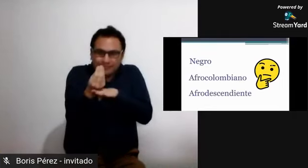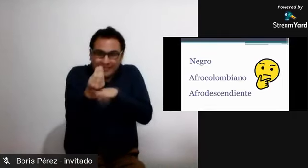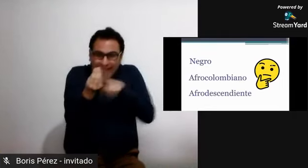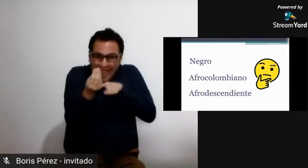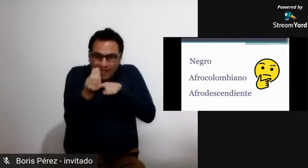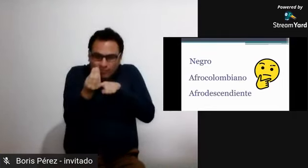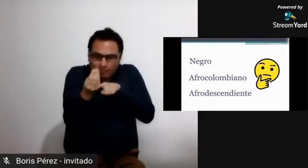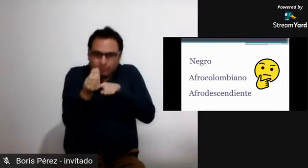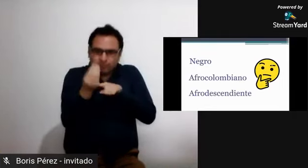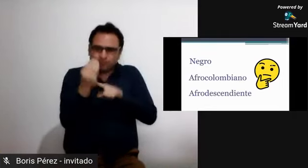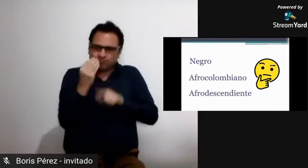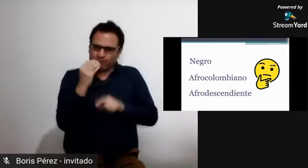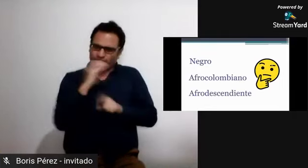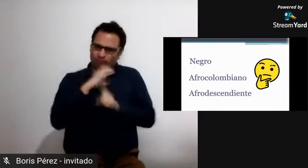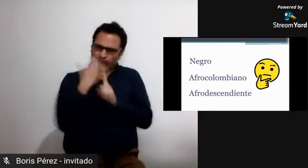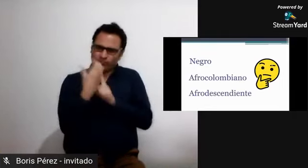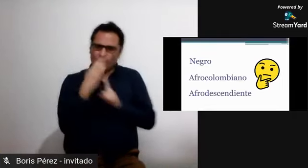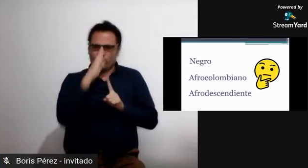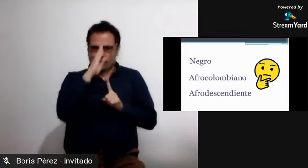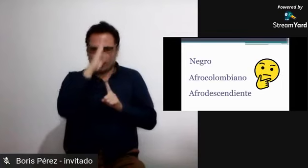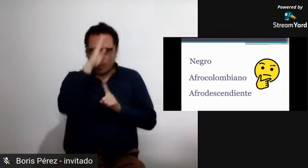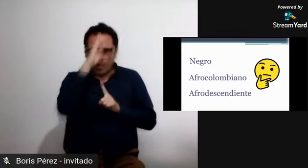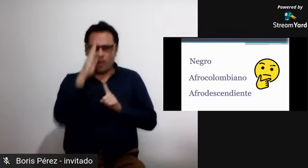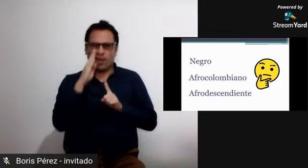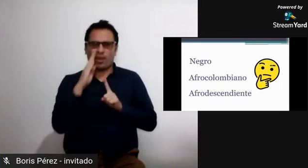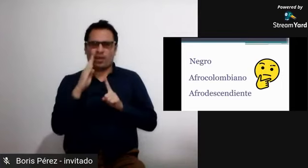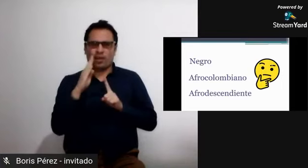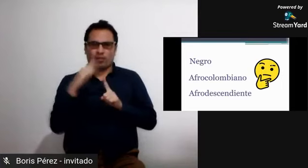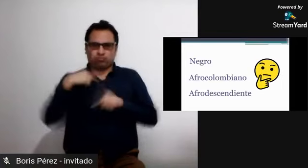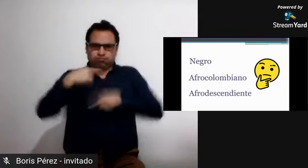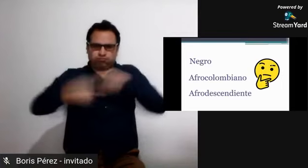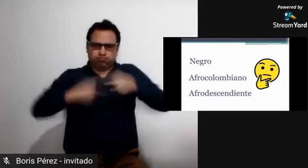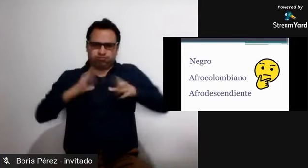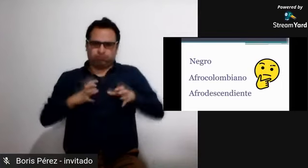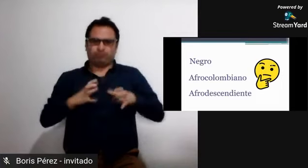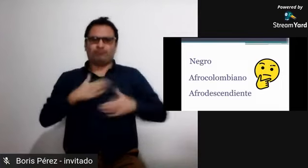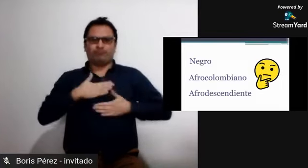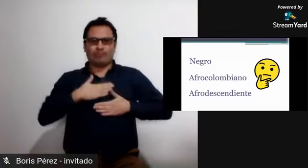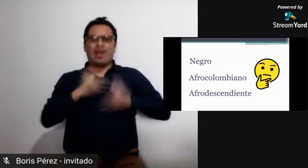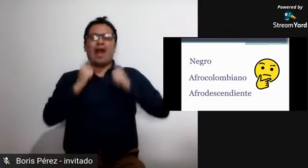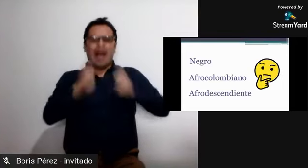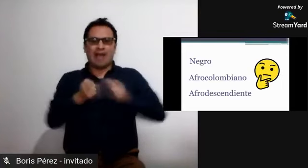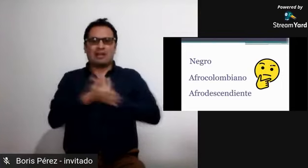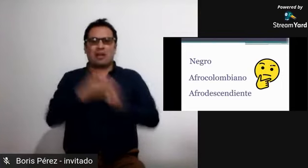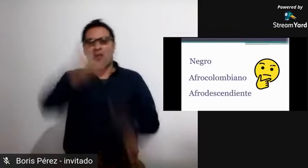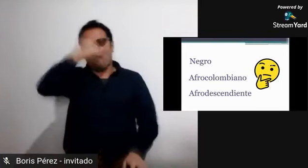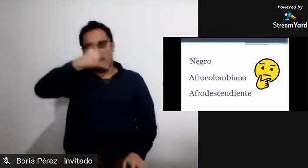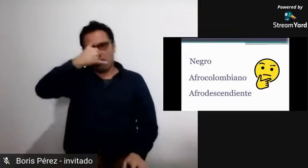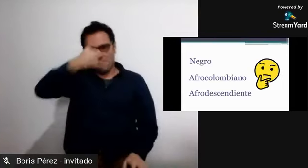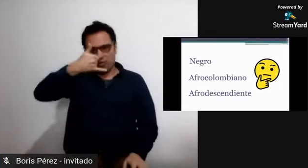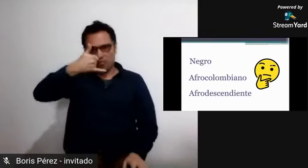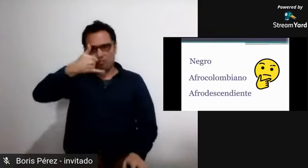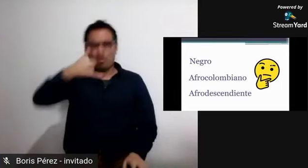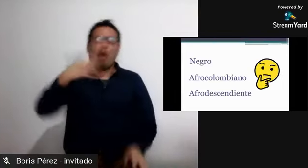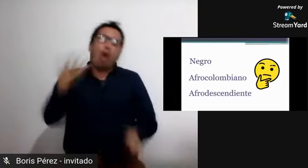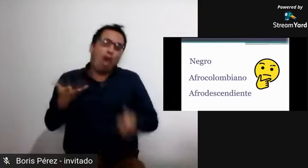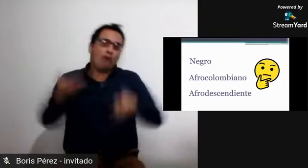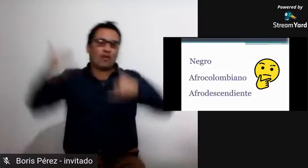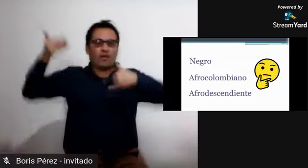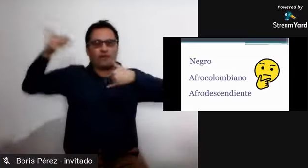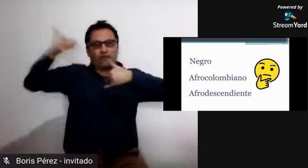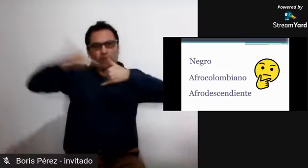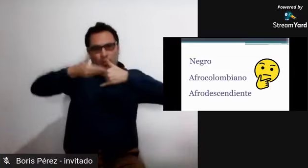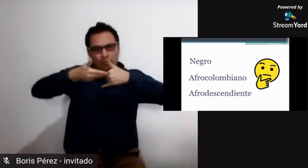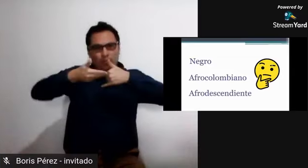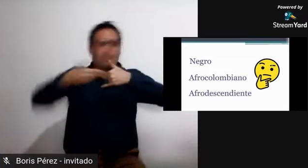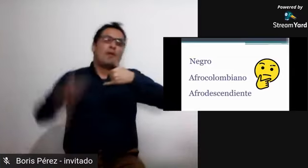llegan posteriormente por por otras razones obligadas a nuestro territorio colombiano ellos ya hoy